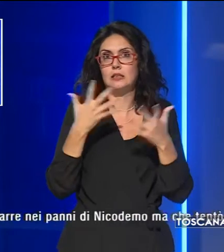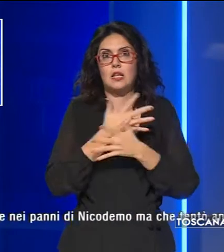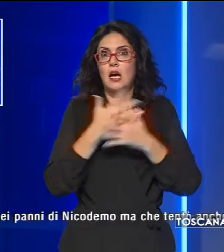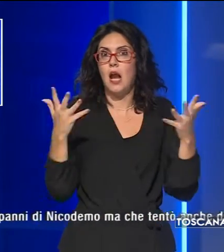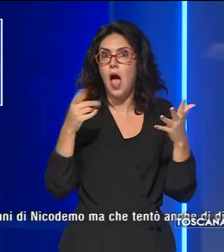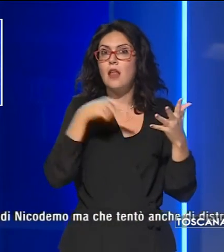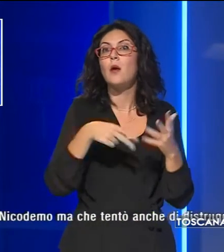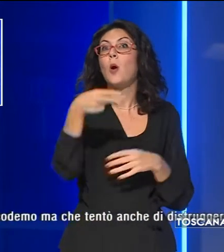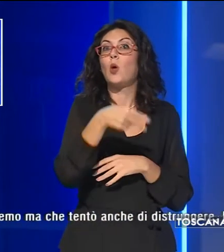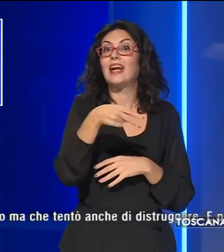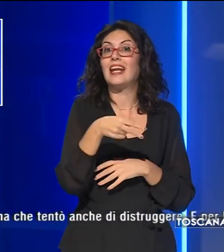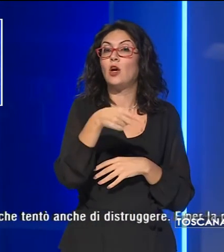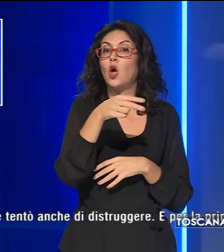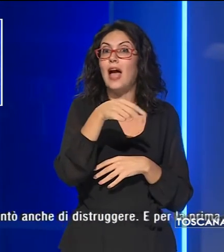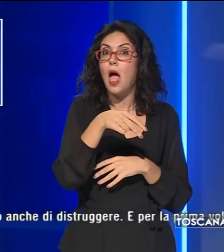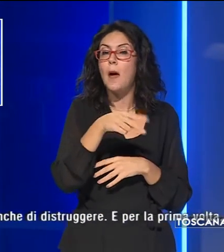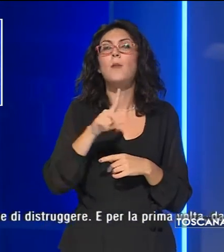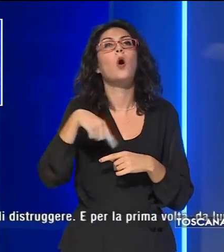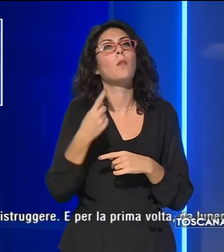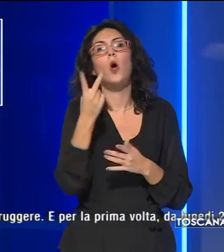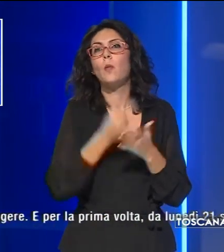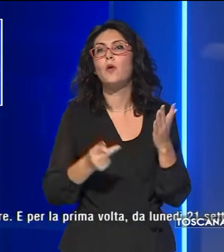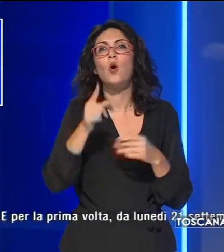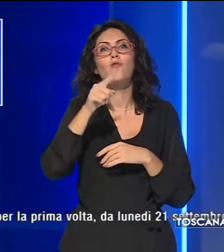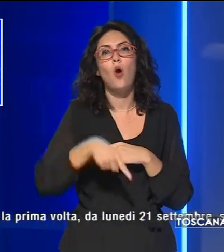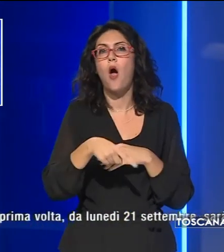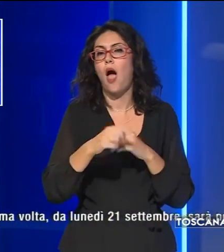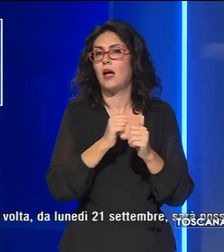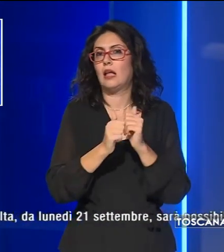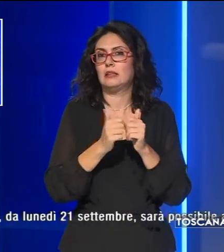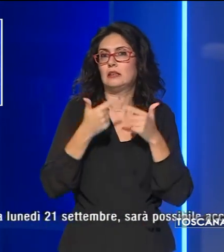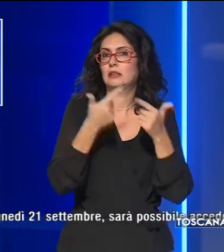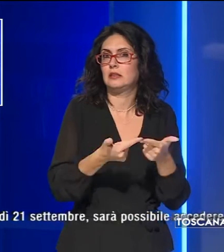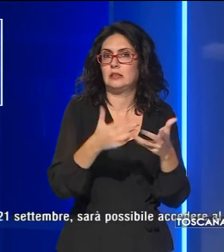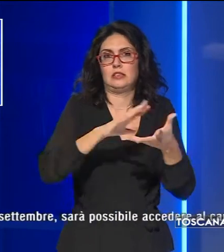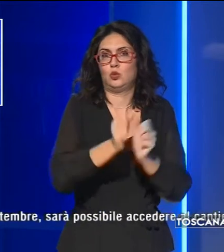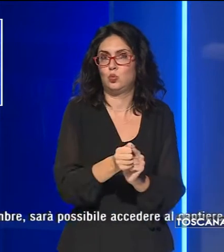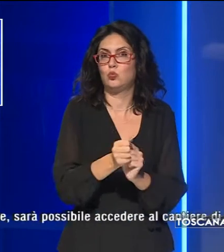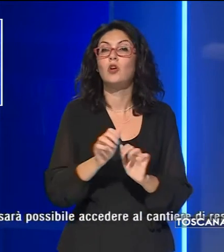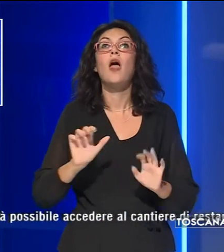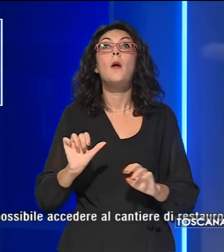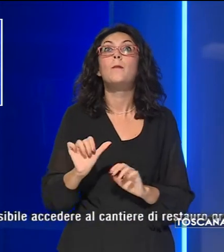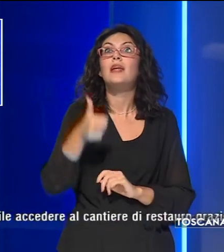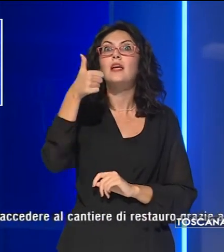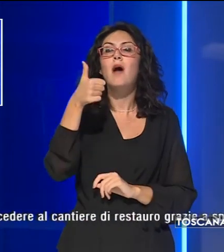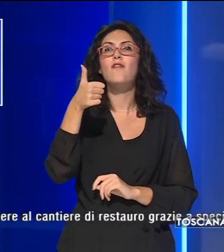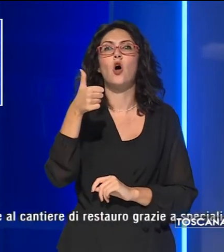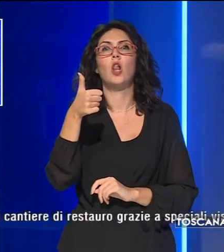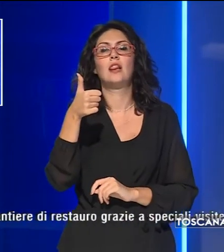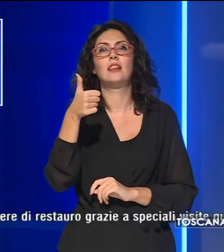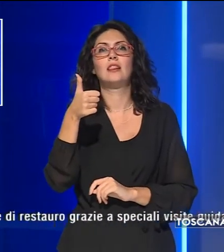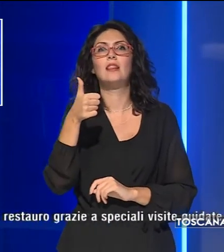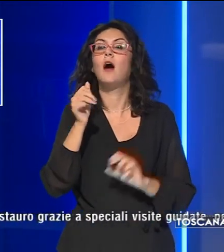panni di Nicodemo ma che tentò anche di distruggere. Per la prima volta sarà possibile